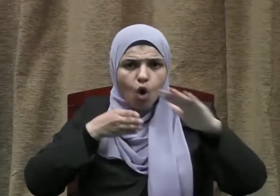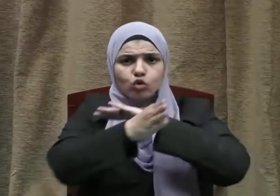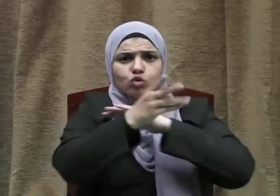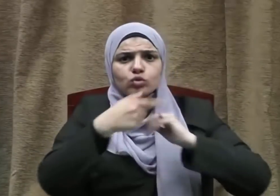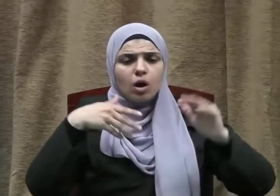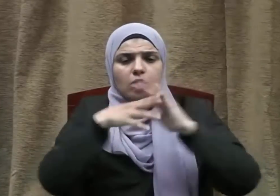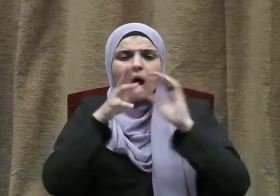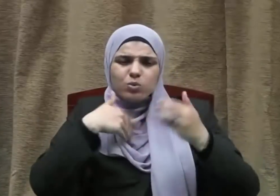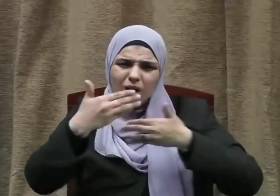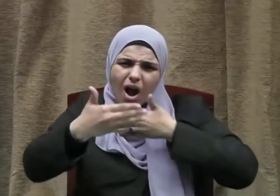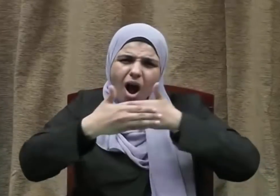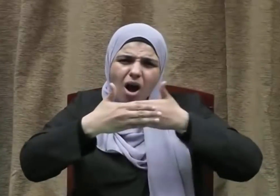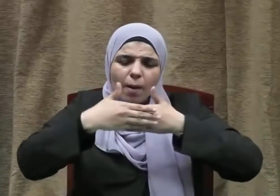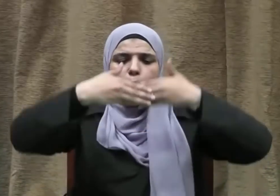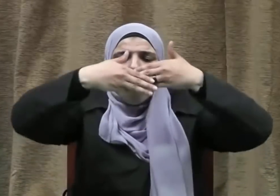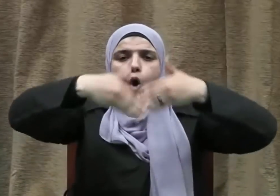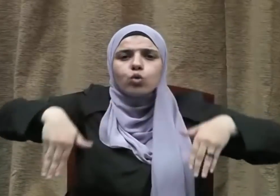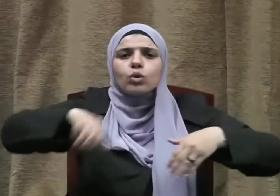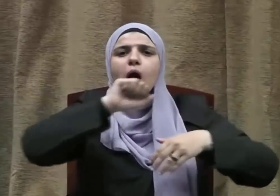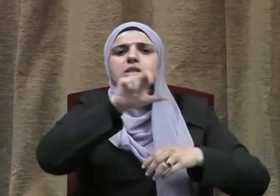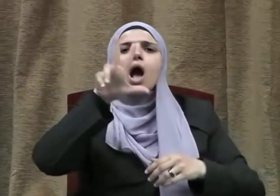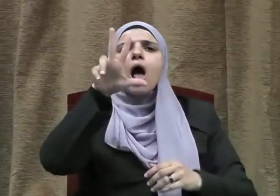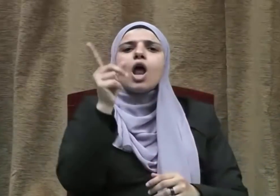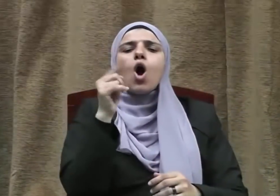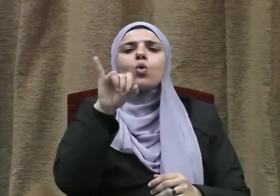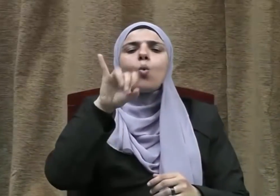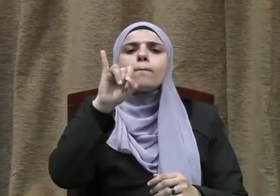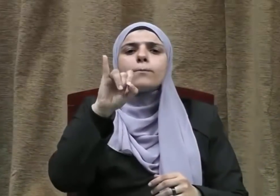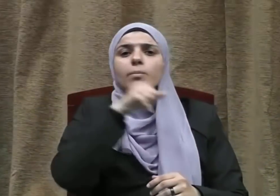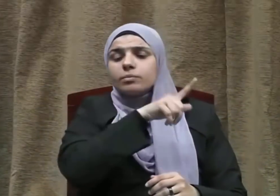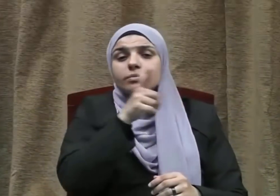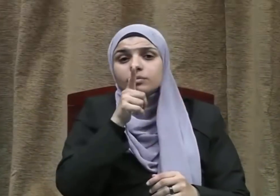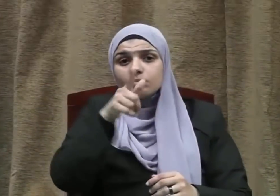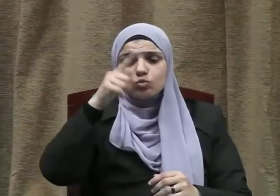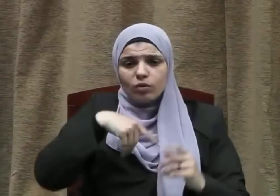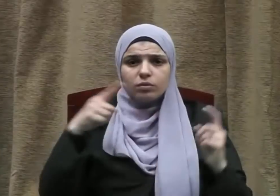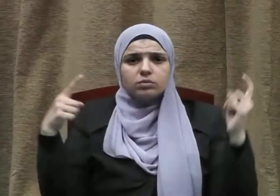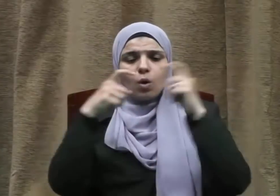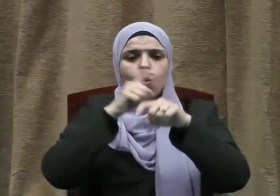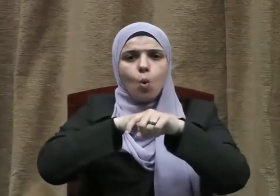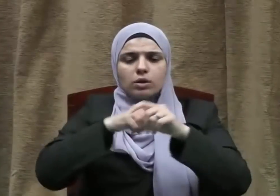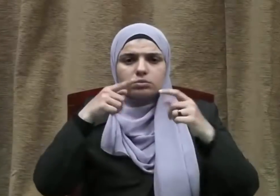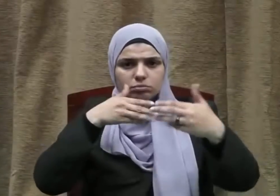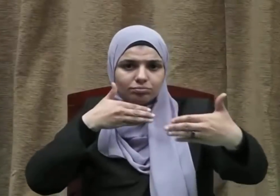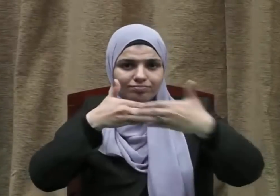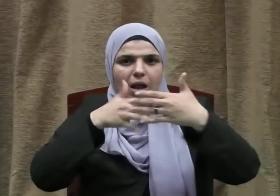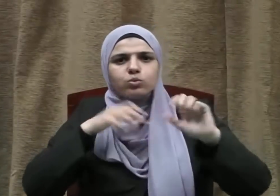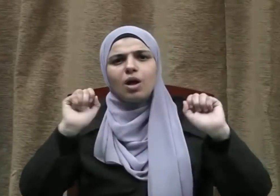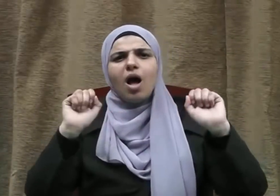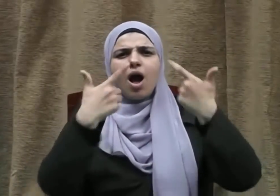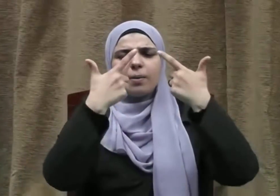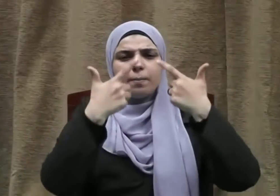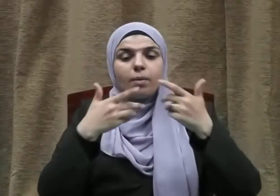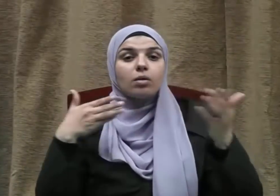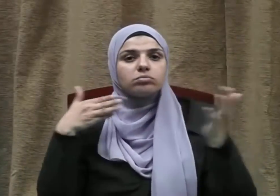عنه أن يخرج على مقربة من حدود الروم فإذا انتهى الموعد باغتهم